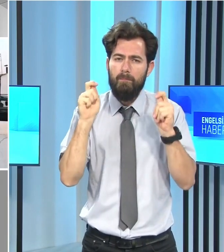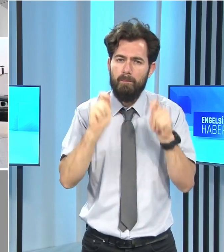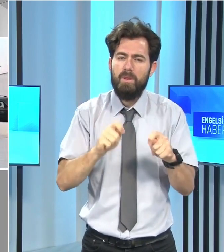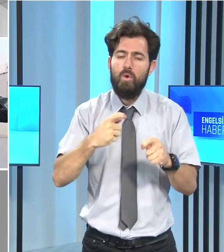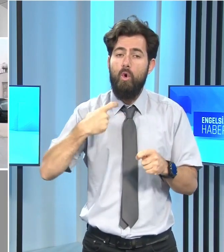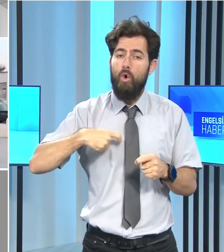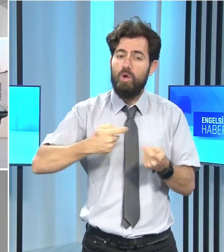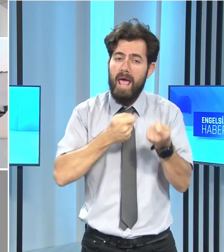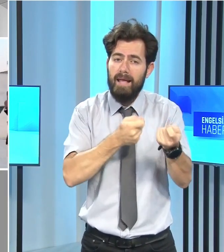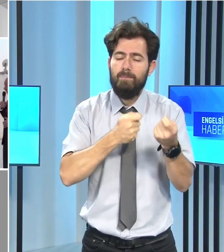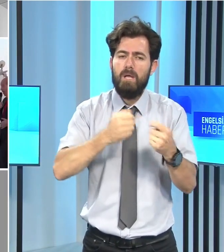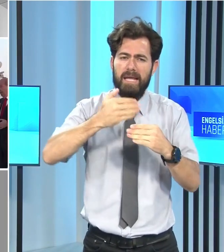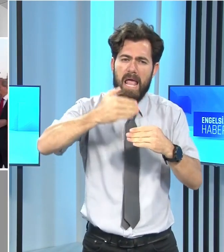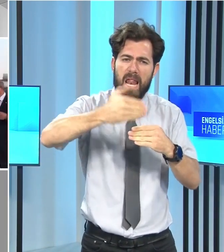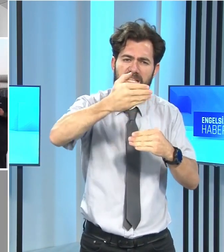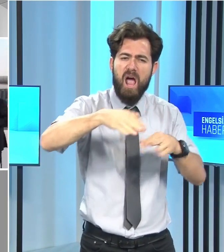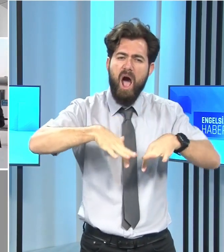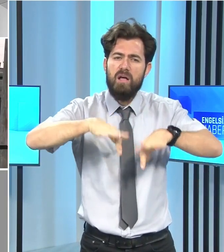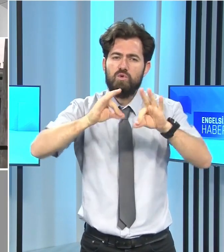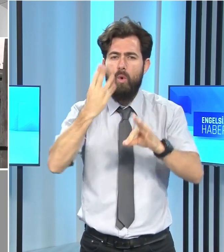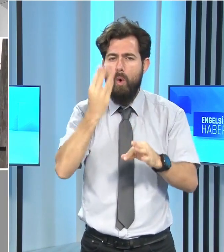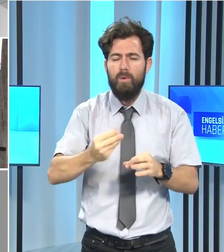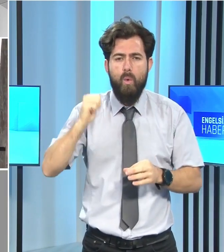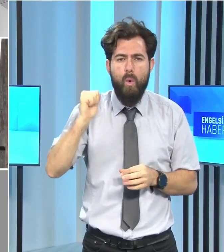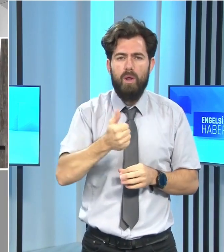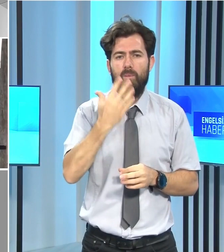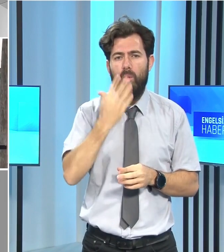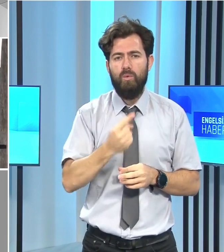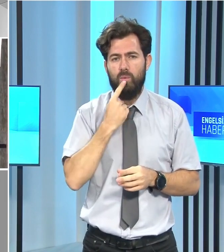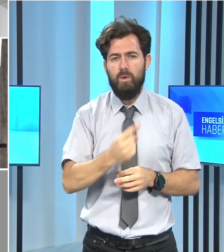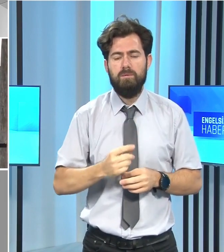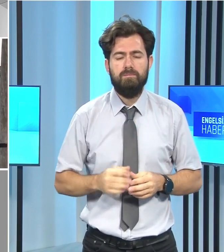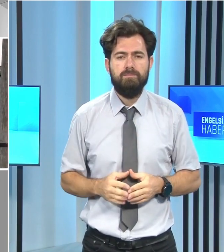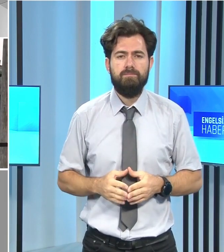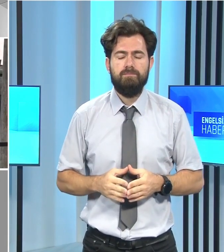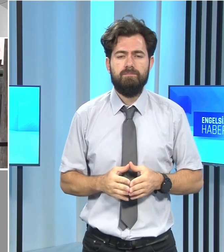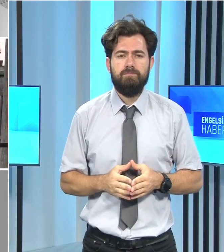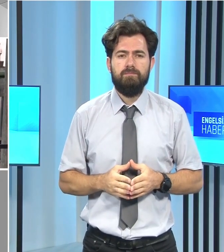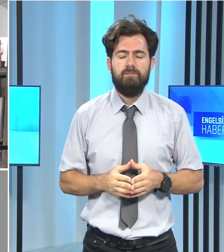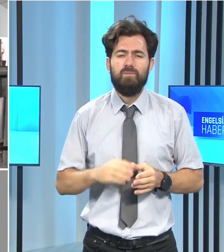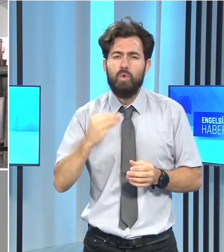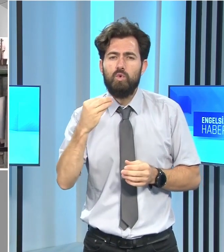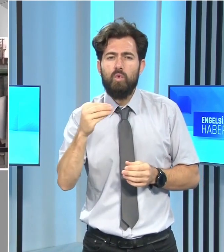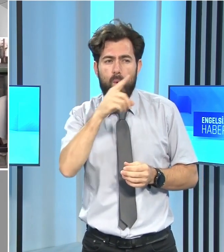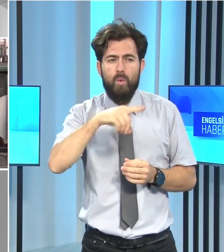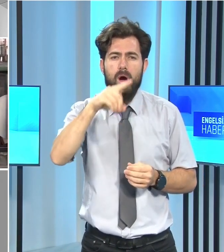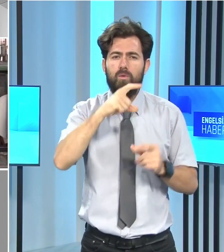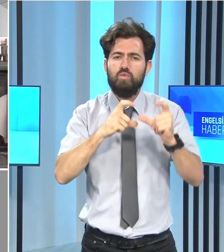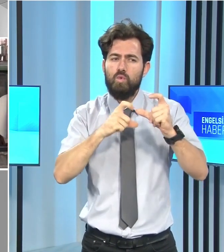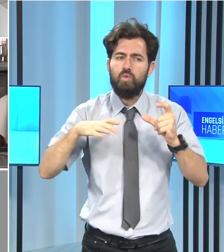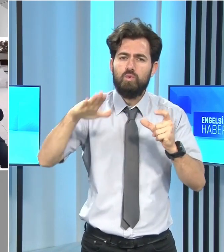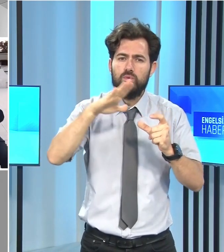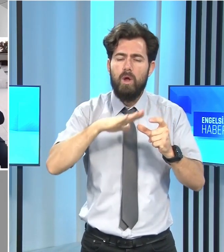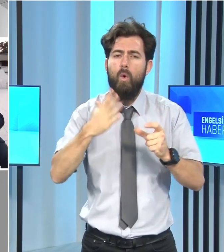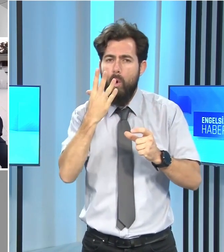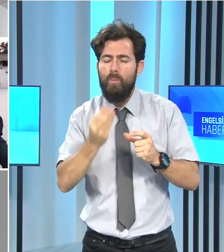geleceğe hazırlanmalarının önemine işaret etti. Çocukların sosyalleşmesi ve